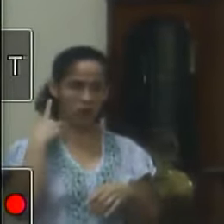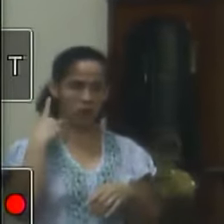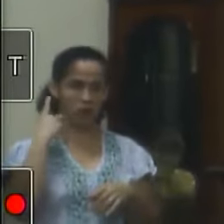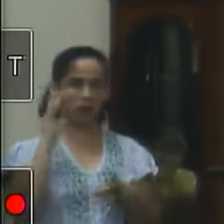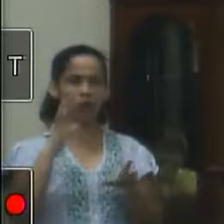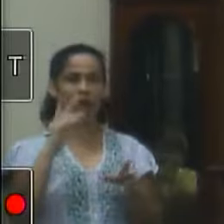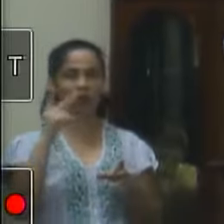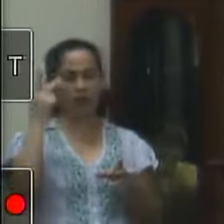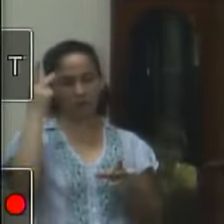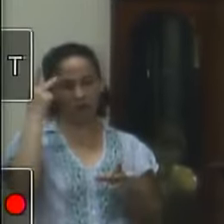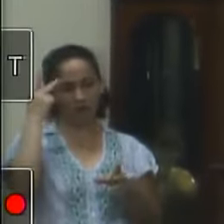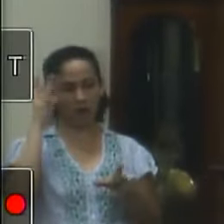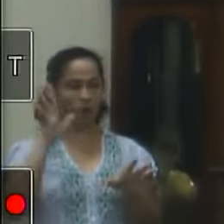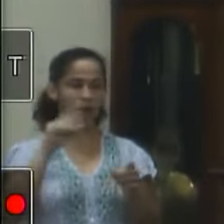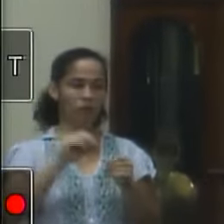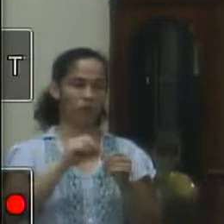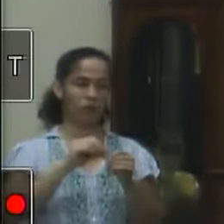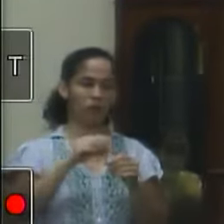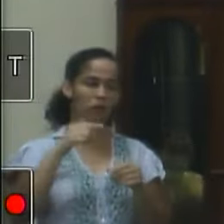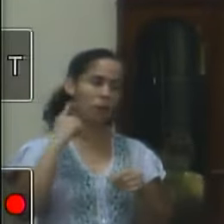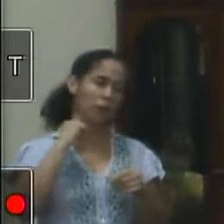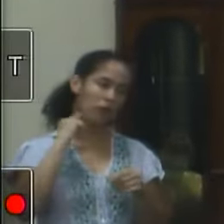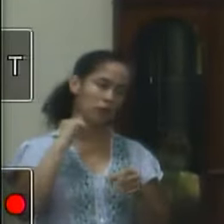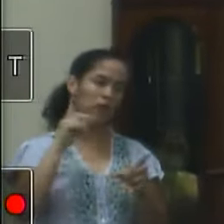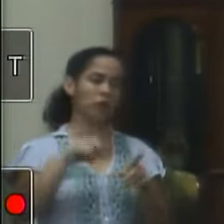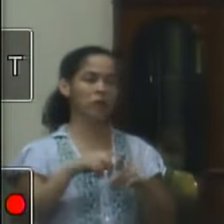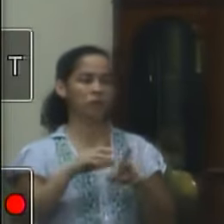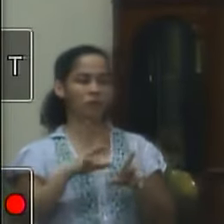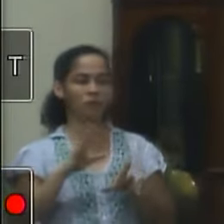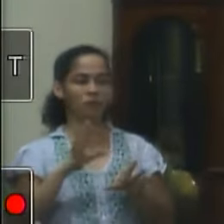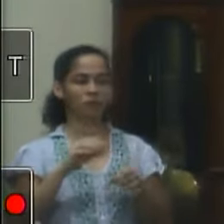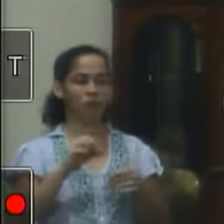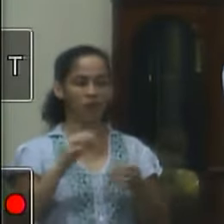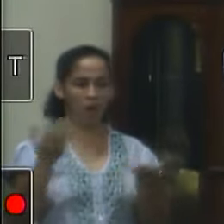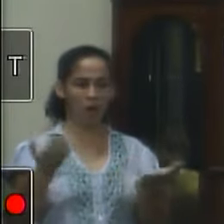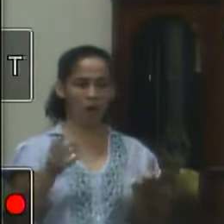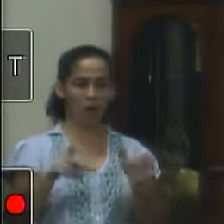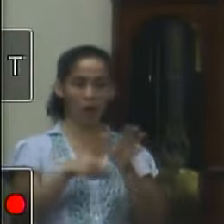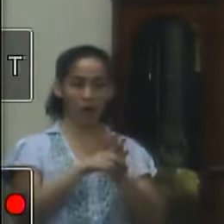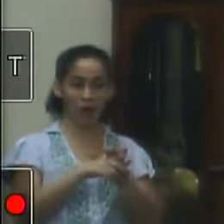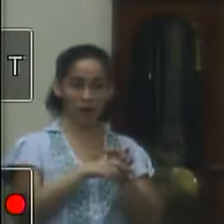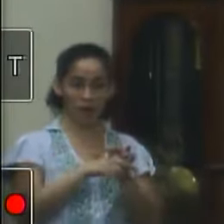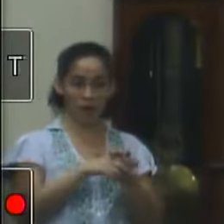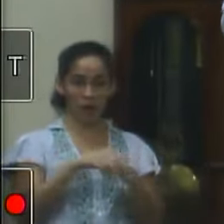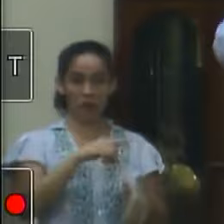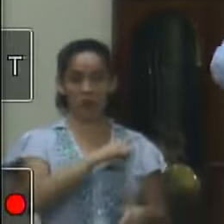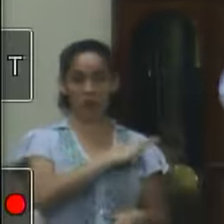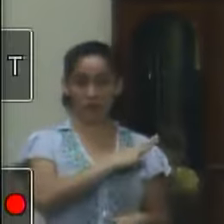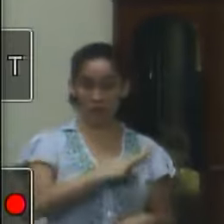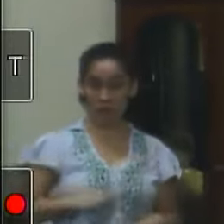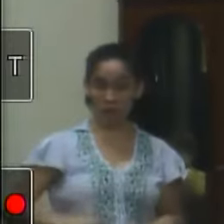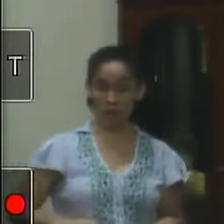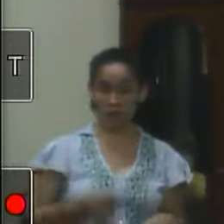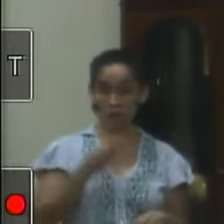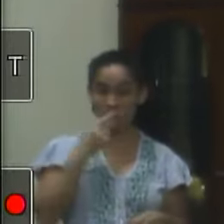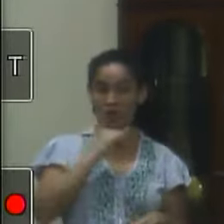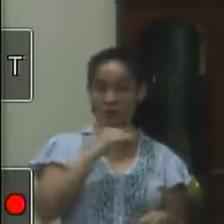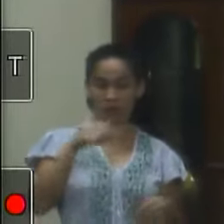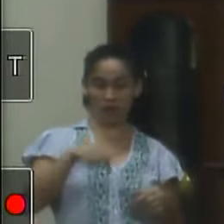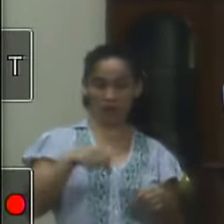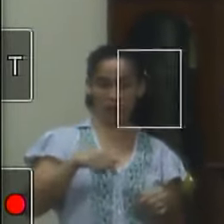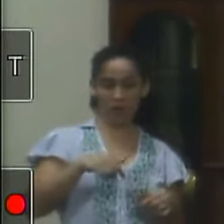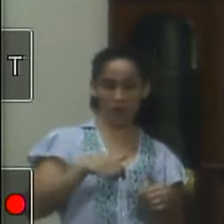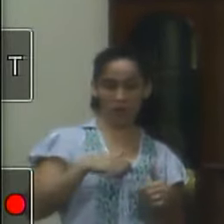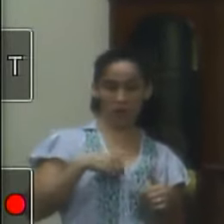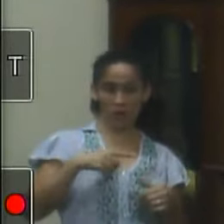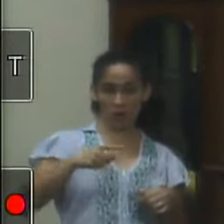o ISS ficava então uma lei editada no passado pelo governo federal permitiu que o recurso fique no município de origem eu